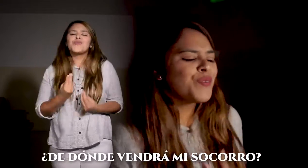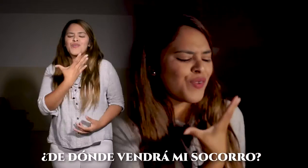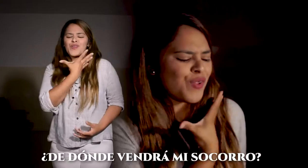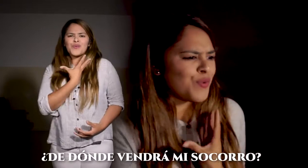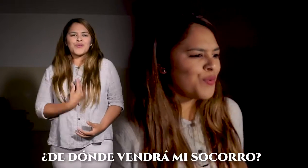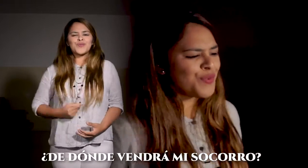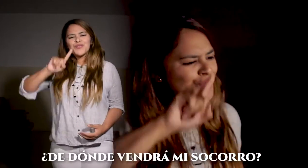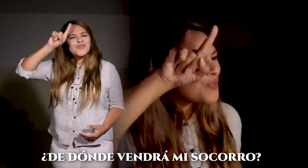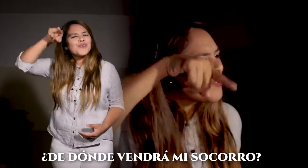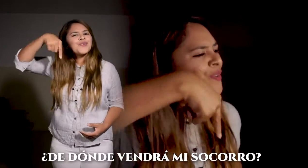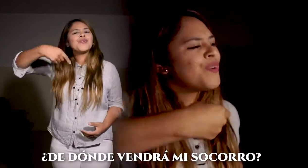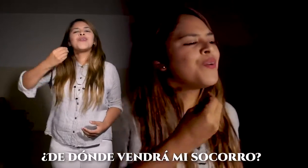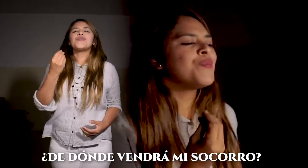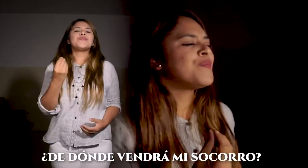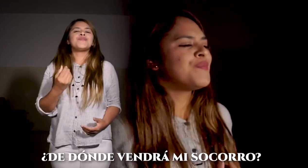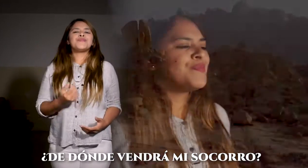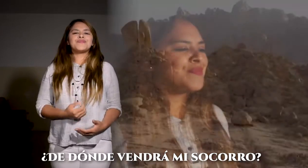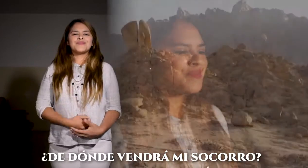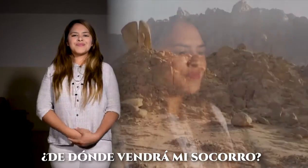donde vendrá mi socorro